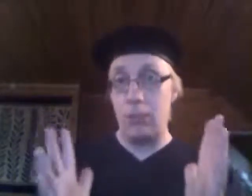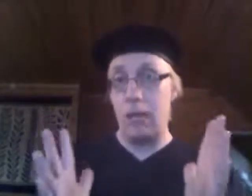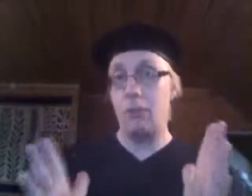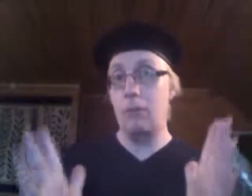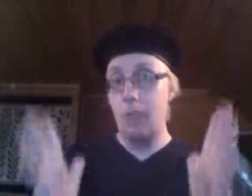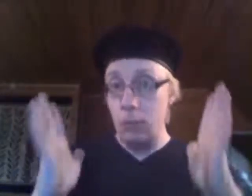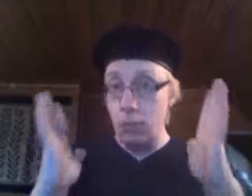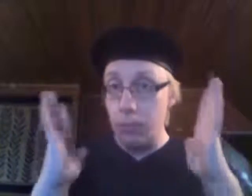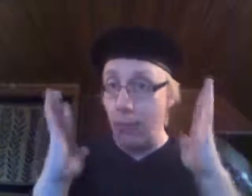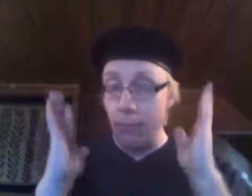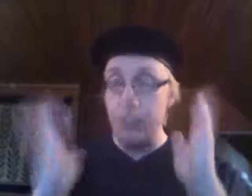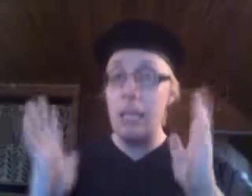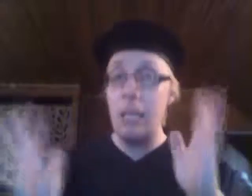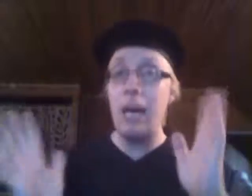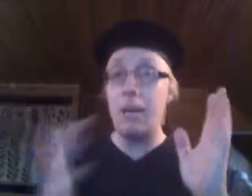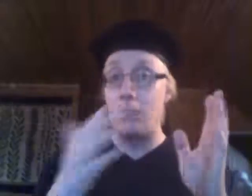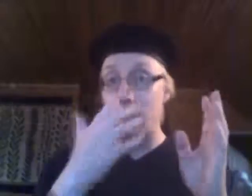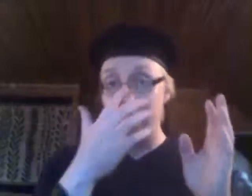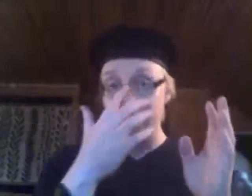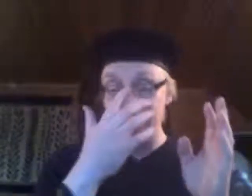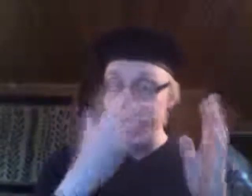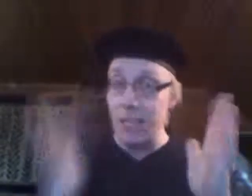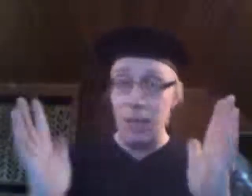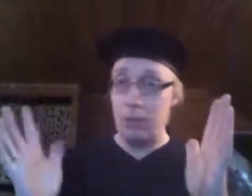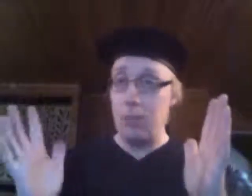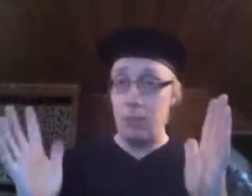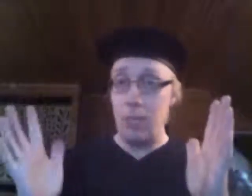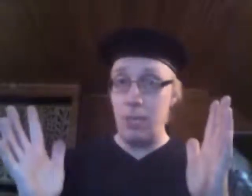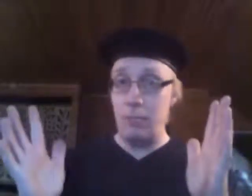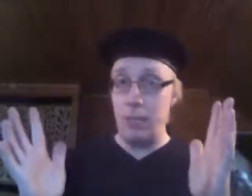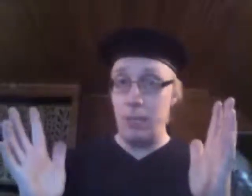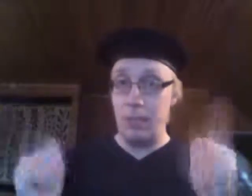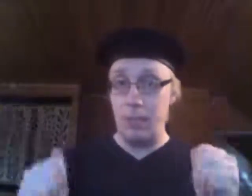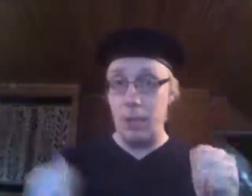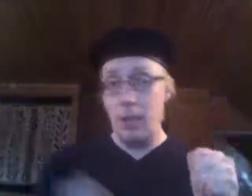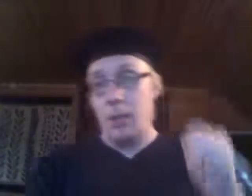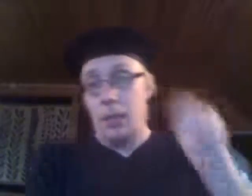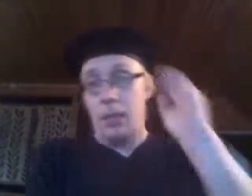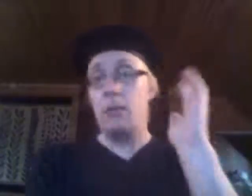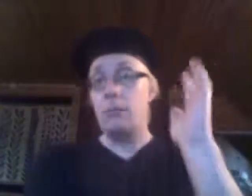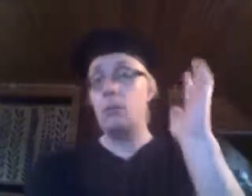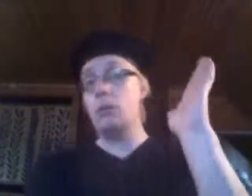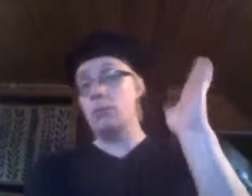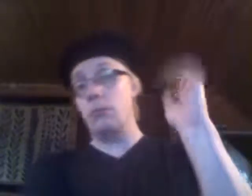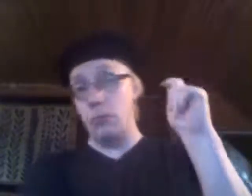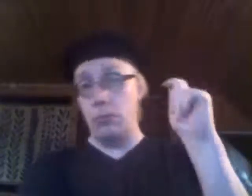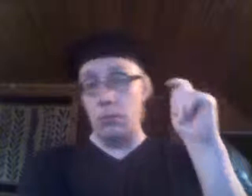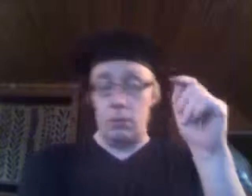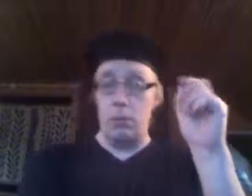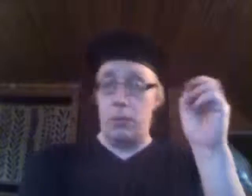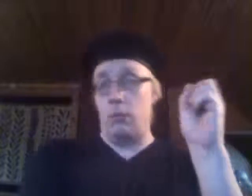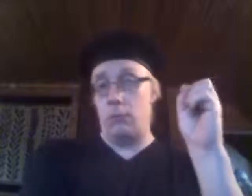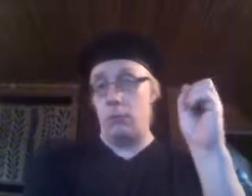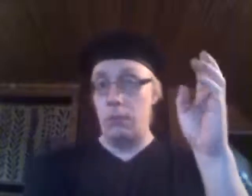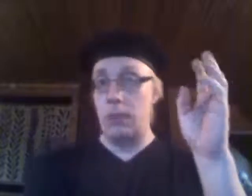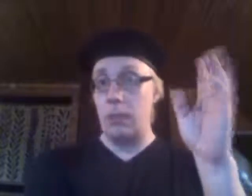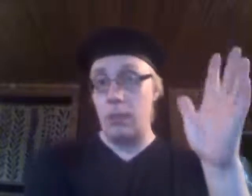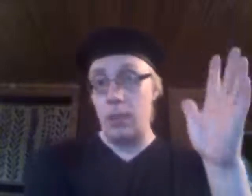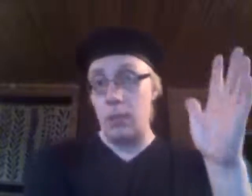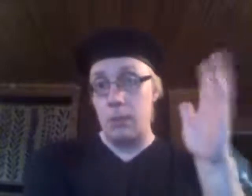haavo. Sillä tyypillä on vihdearvoa ja kaikilla on siitä mielipiteitä. Ja nyt Trumphan on ymmärtääkseni tekemissä